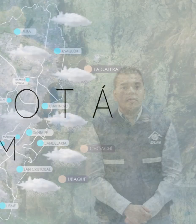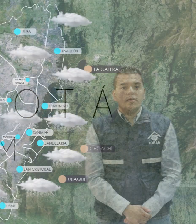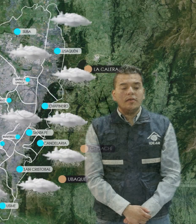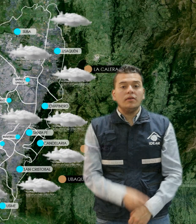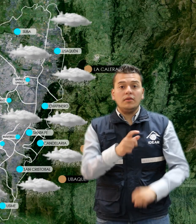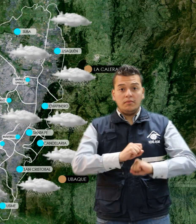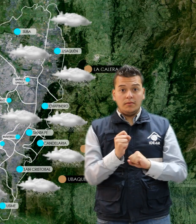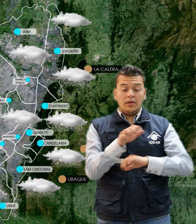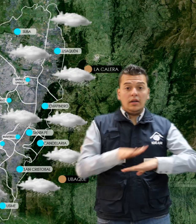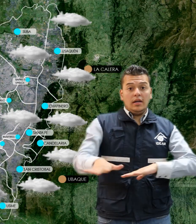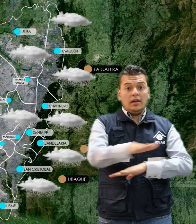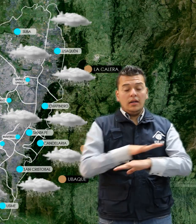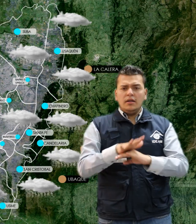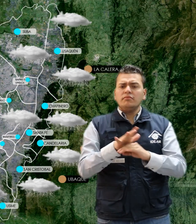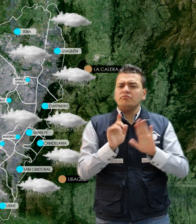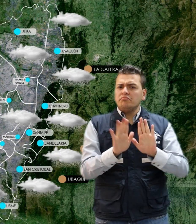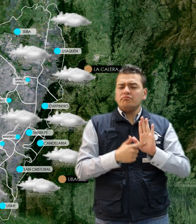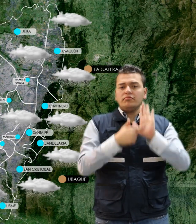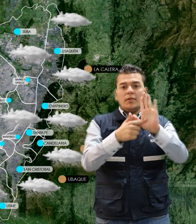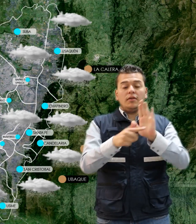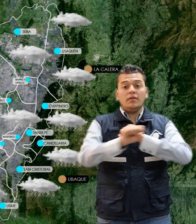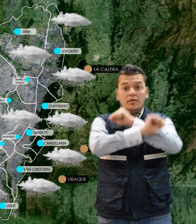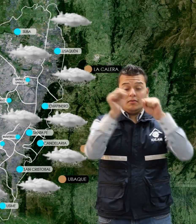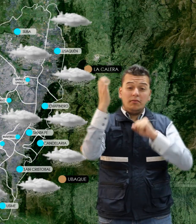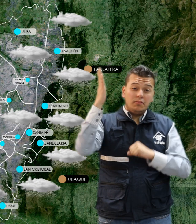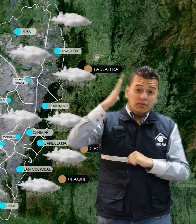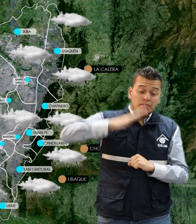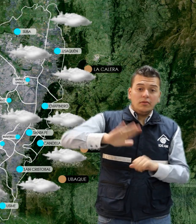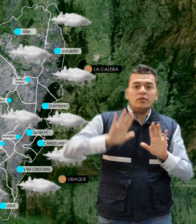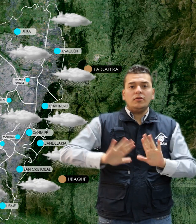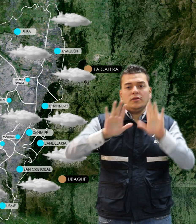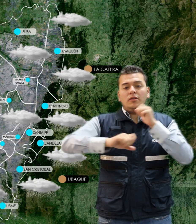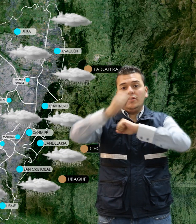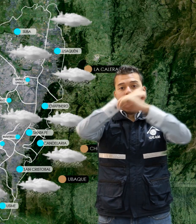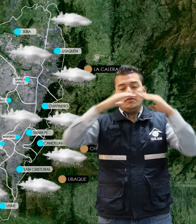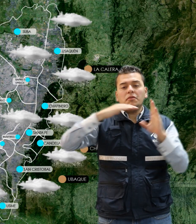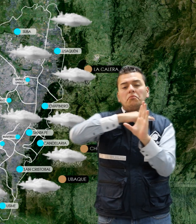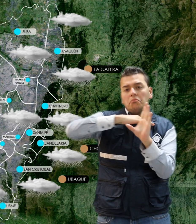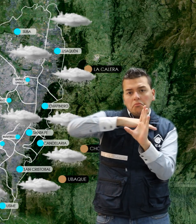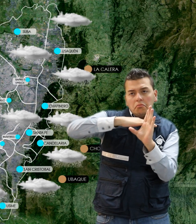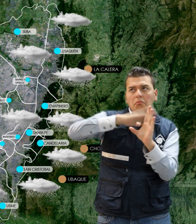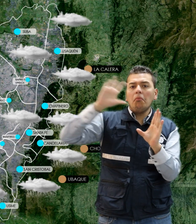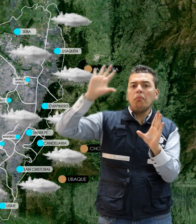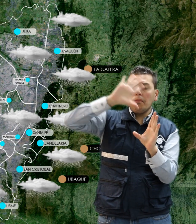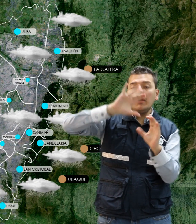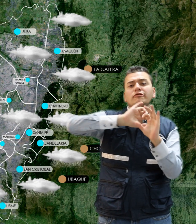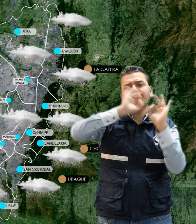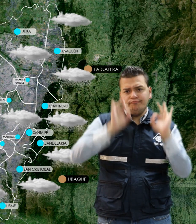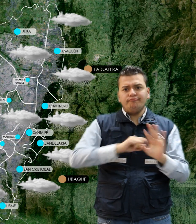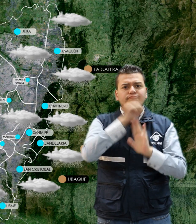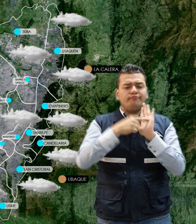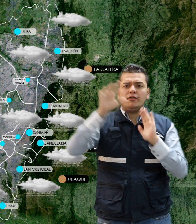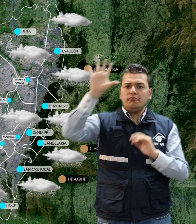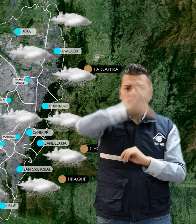El pronóstico para la ciudad de Bogotá nos indica que en horas de la mañana prevalecerán las condiciones de cielo entre parcialmente cubierto y cubierto.